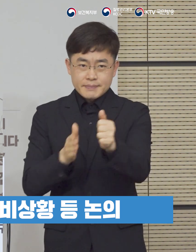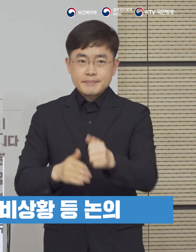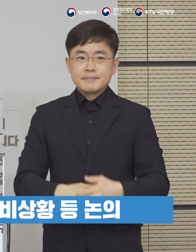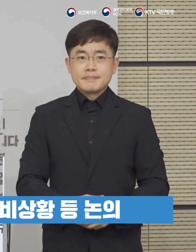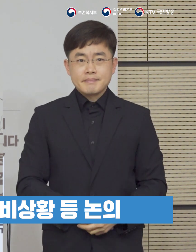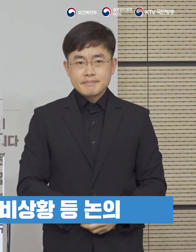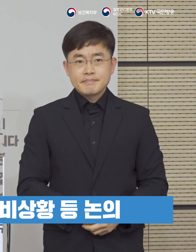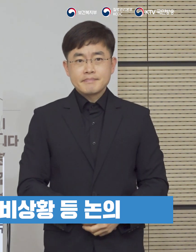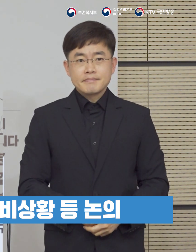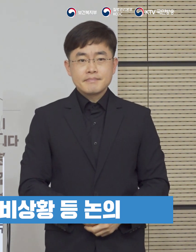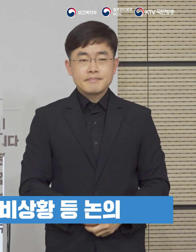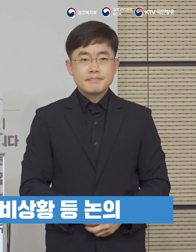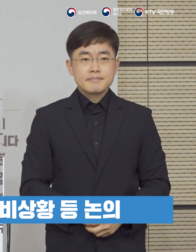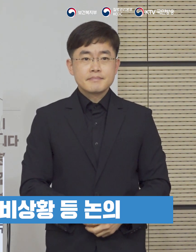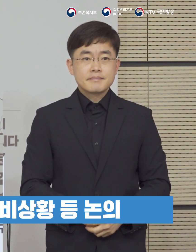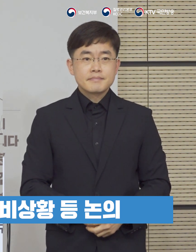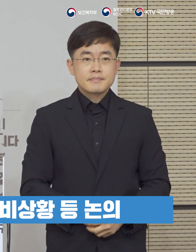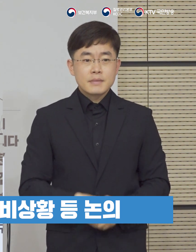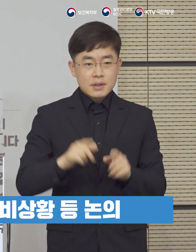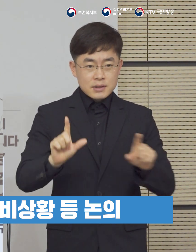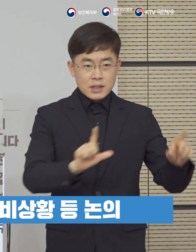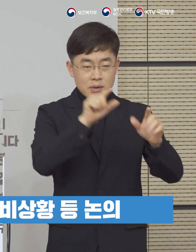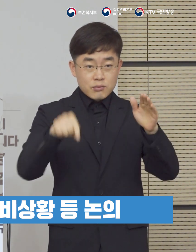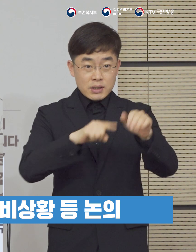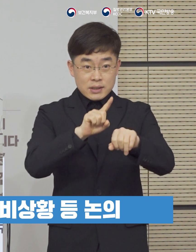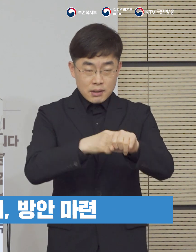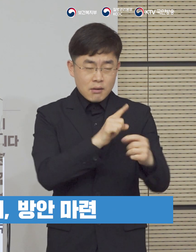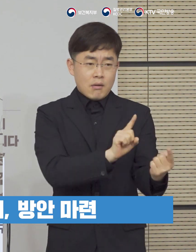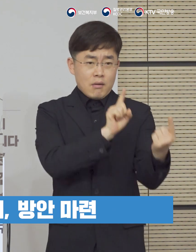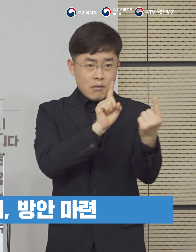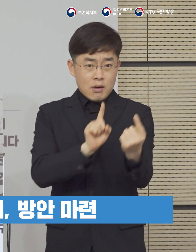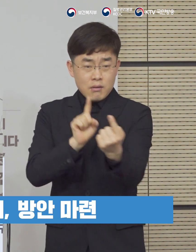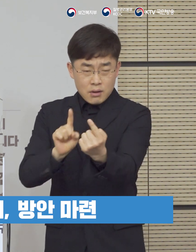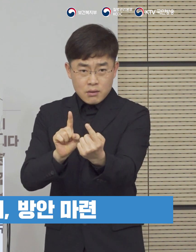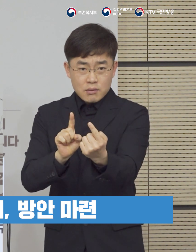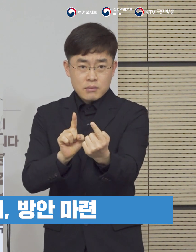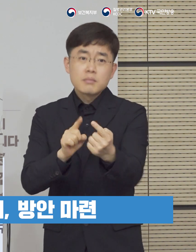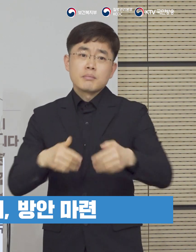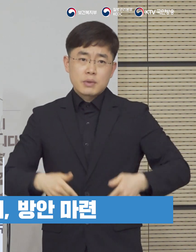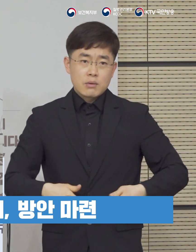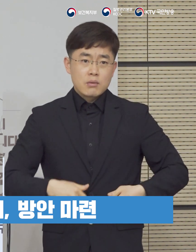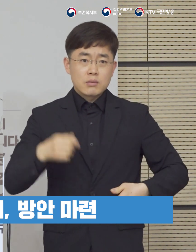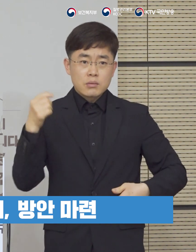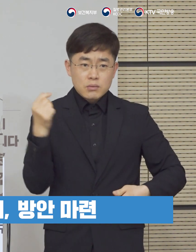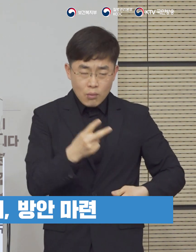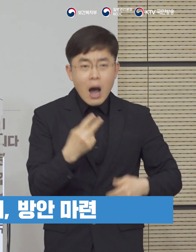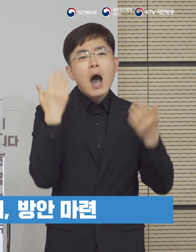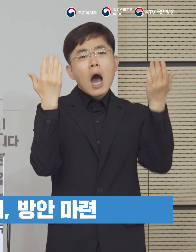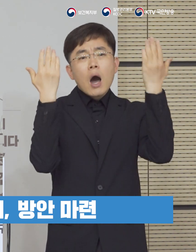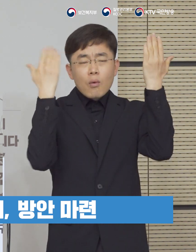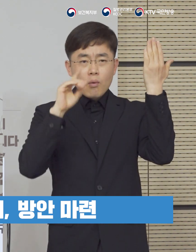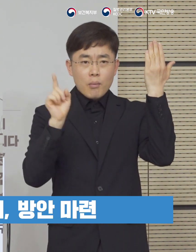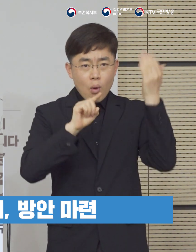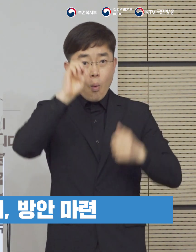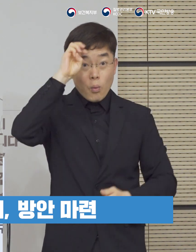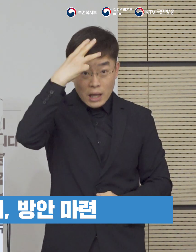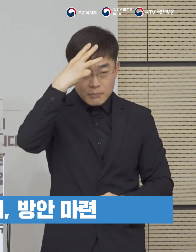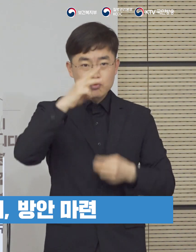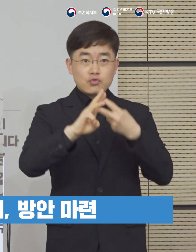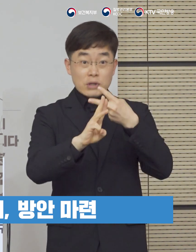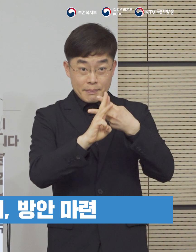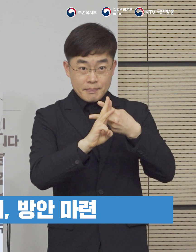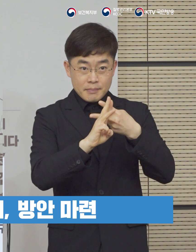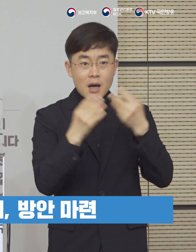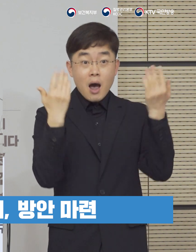한편 총리께서는 생활 속 거리 두기의 이행과 맞물려 고3과 중3을